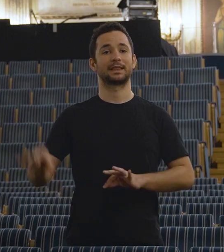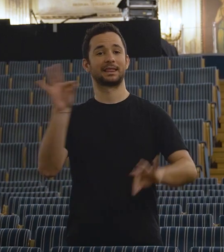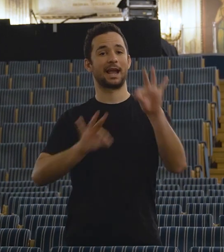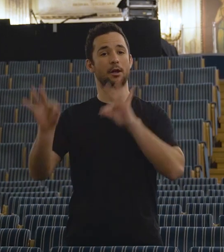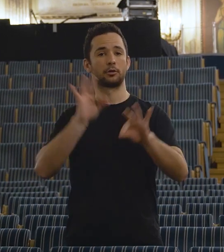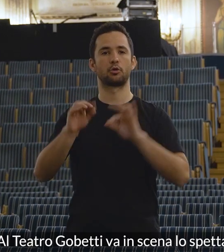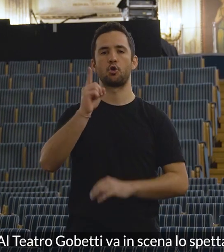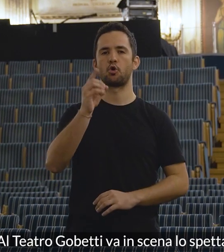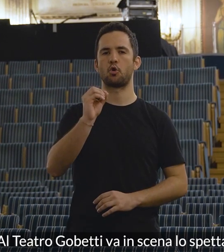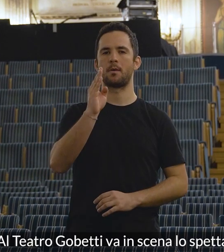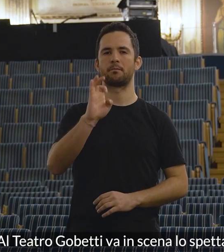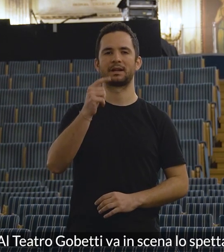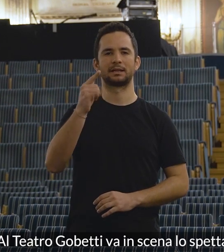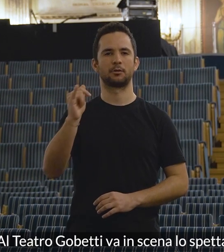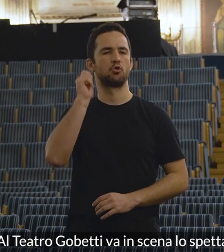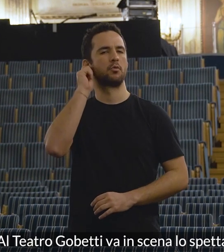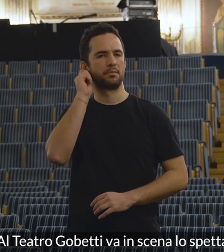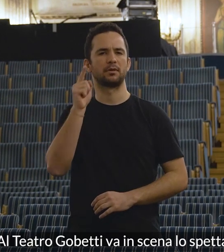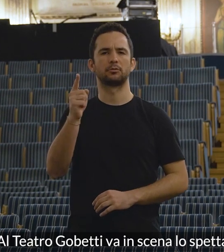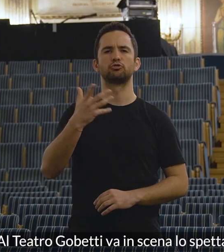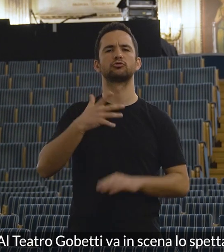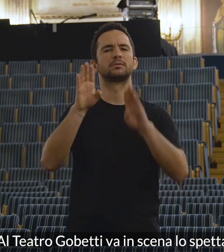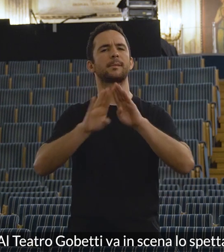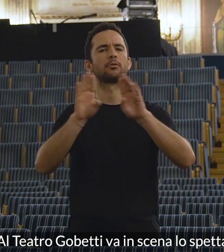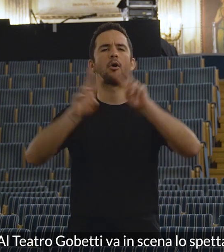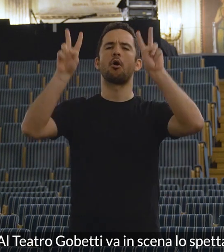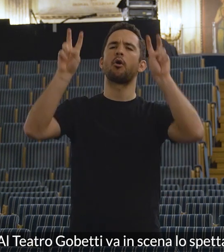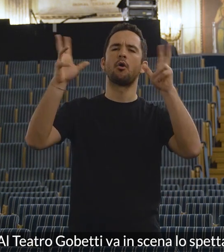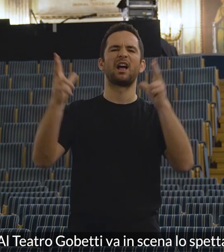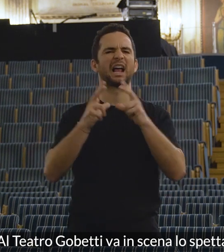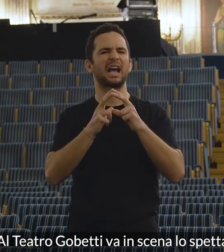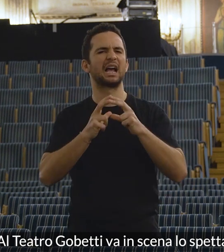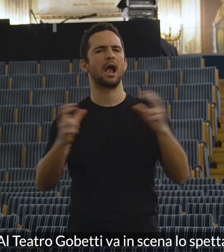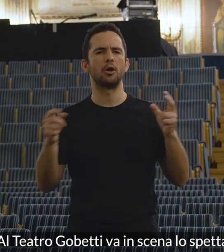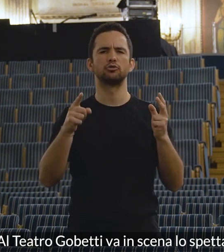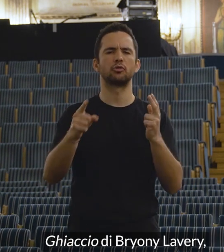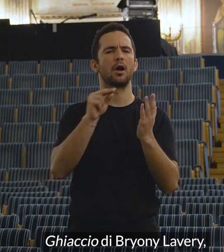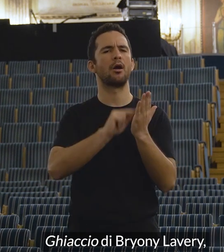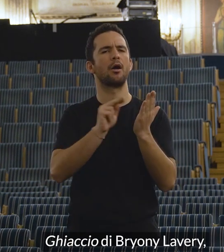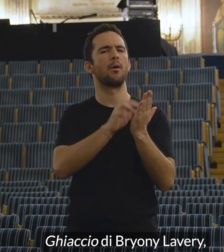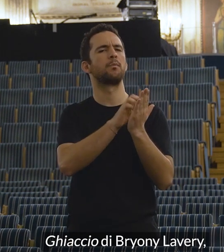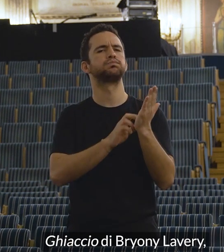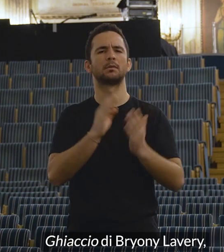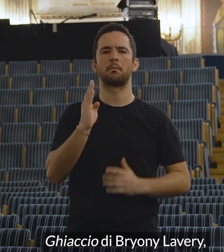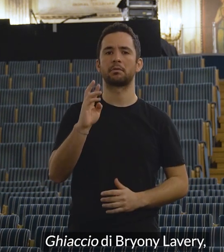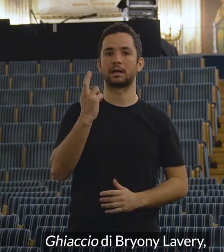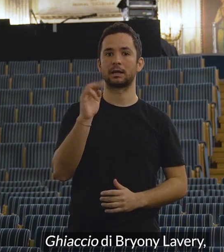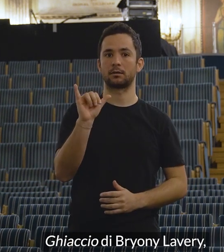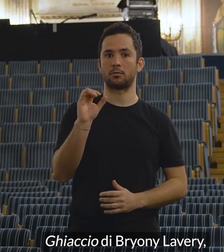Al teatro Gobetti va in scena lo spettacolo Ghiaccio di